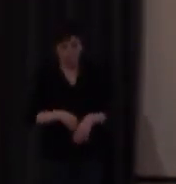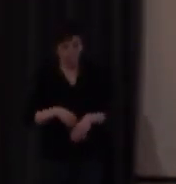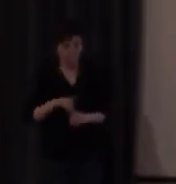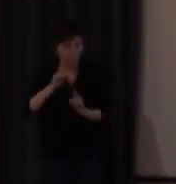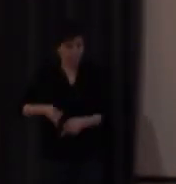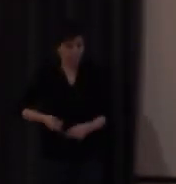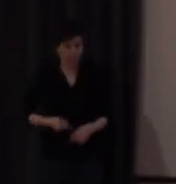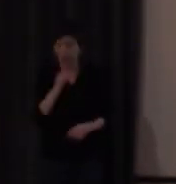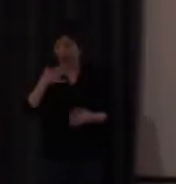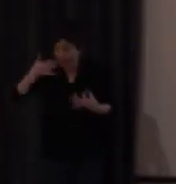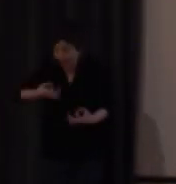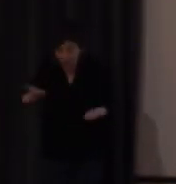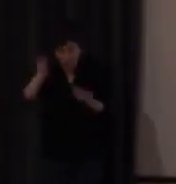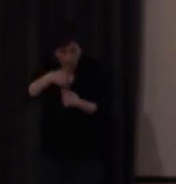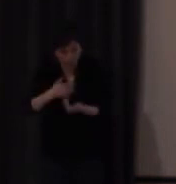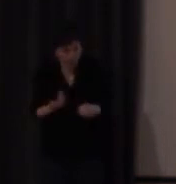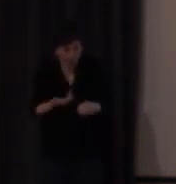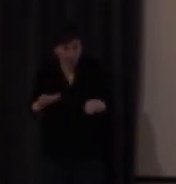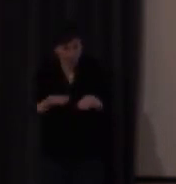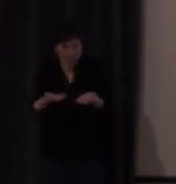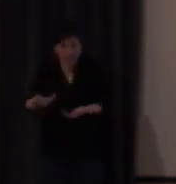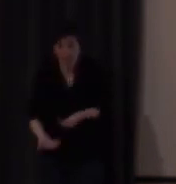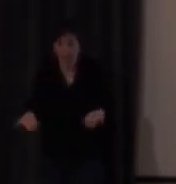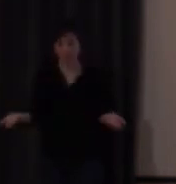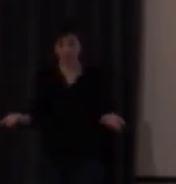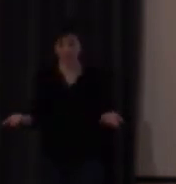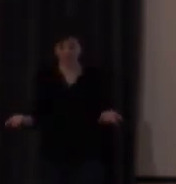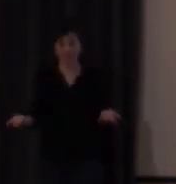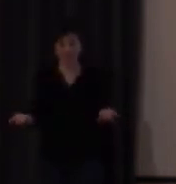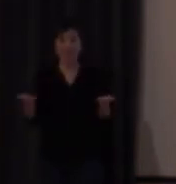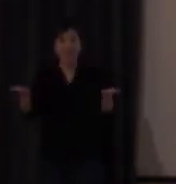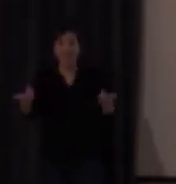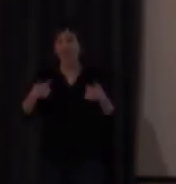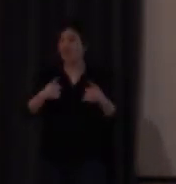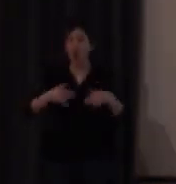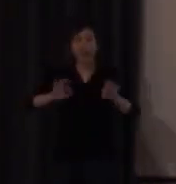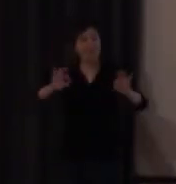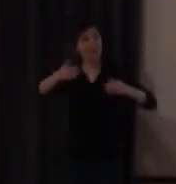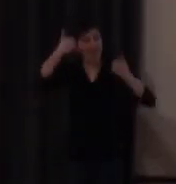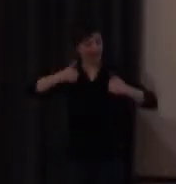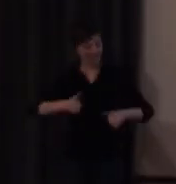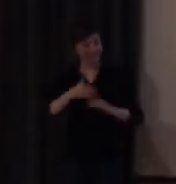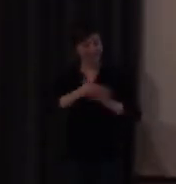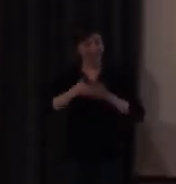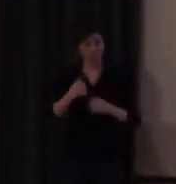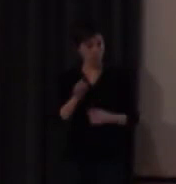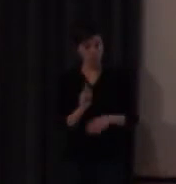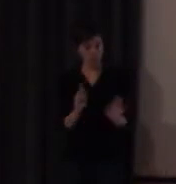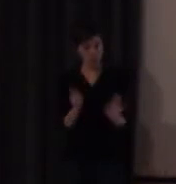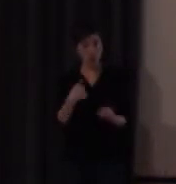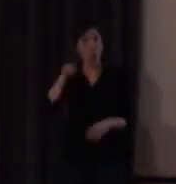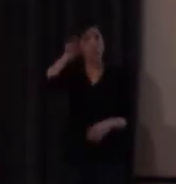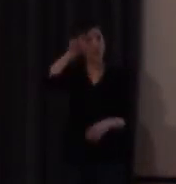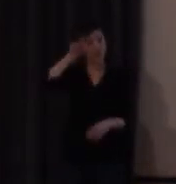existe ¿vale? punto número uno por lo tanto yo tampoco soy especialista en lengua de signos yo soy un profesor